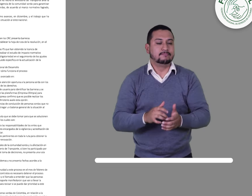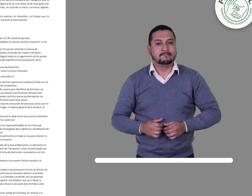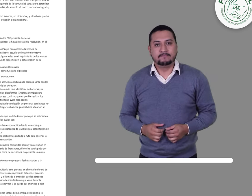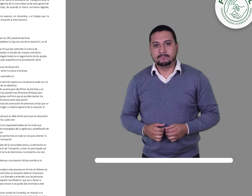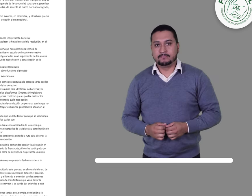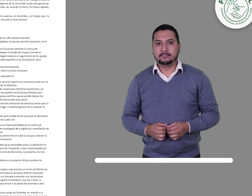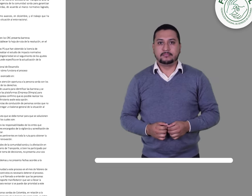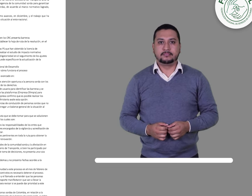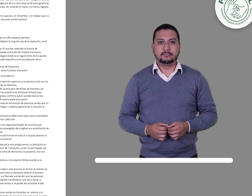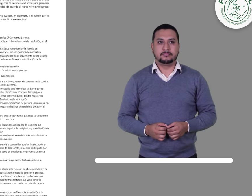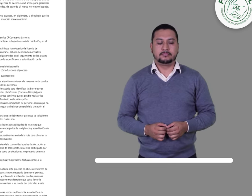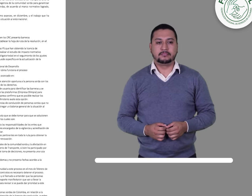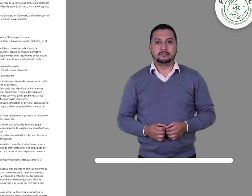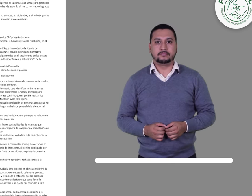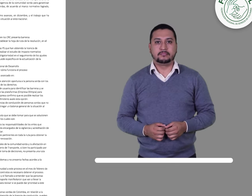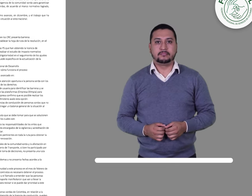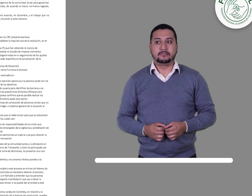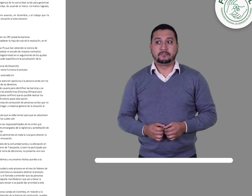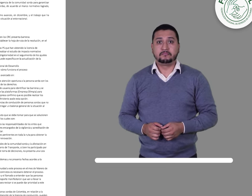cómo funciona el proceso.